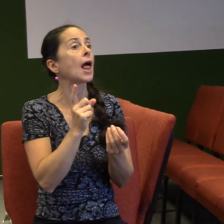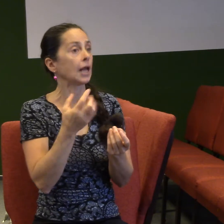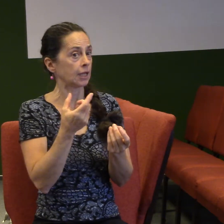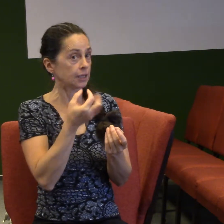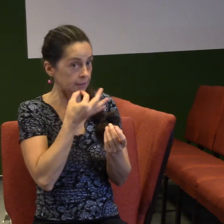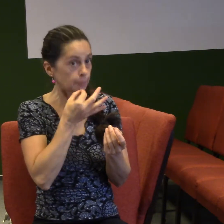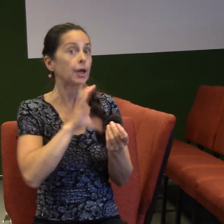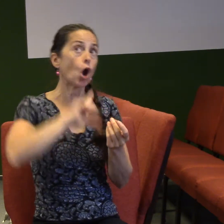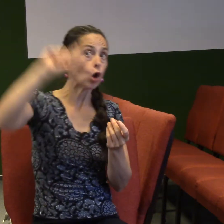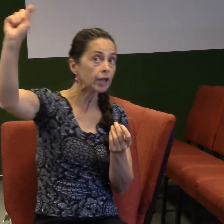Jinými slovy,